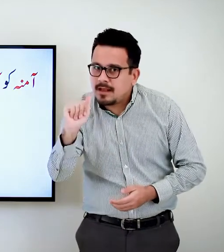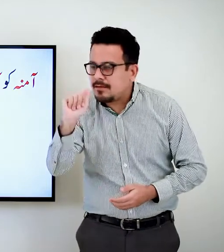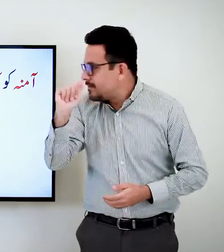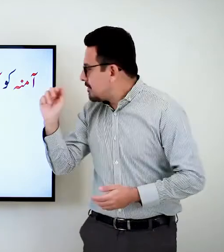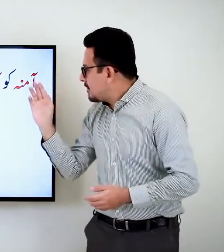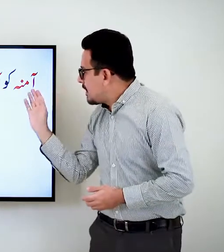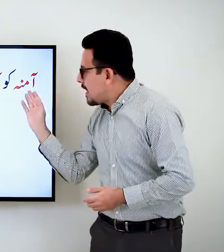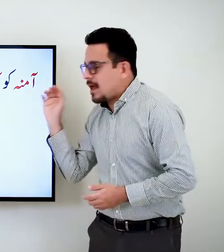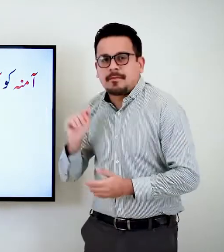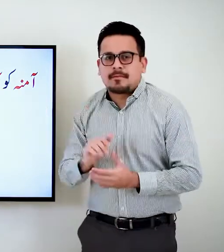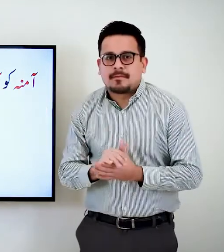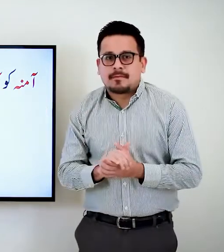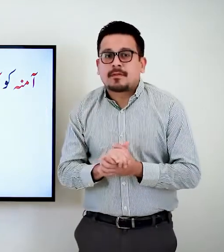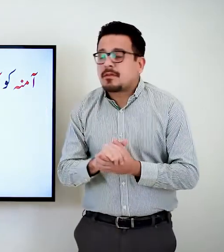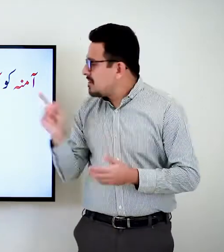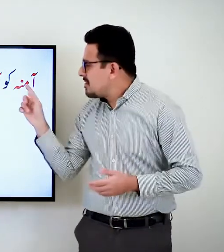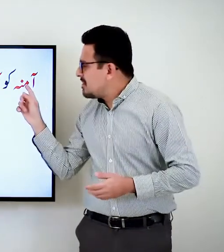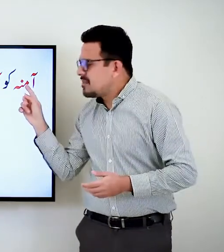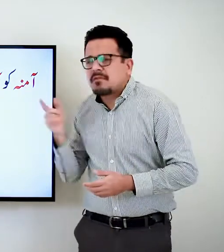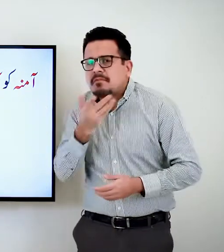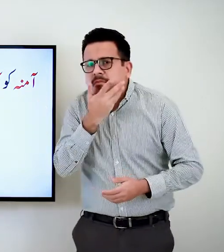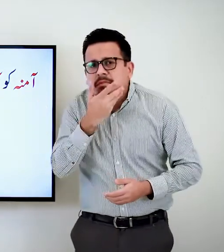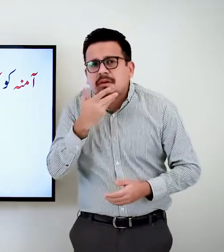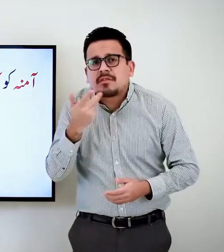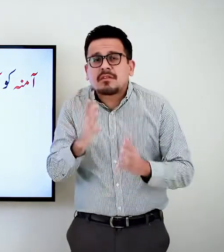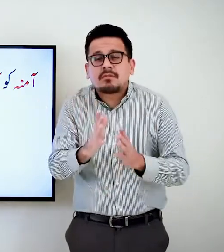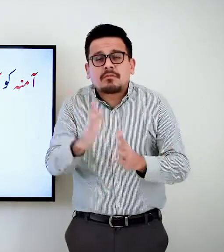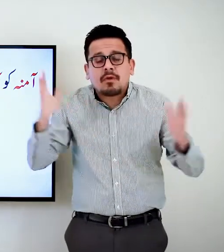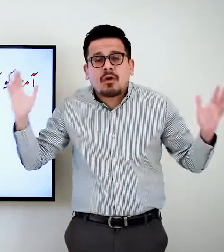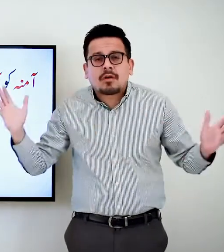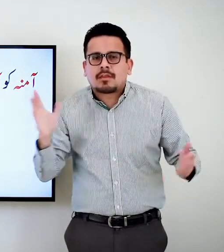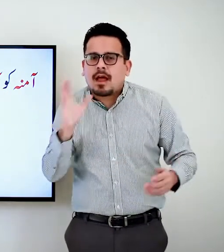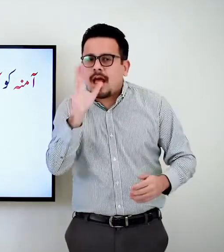आमना आमना को आम बहुत पसंद है